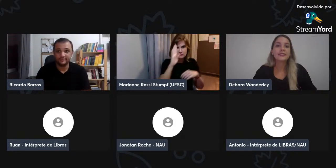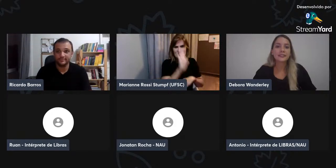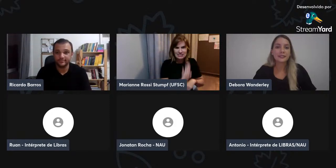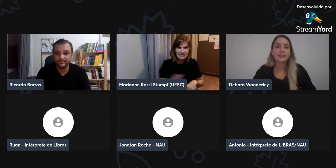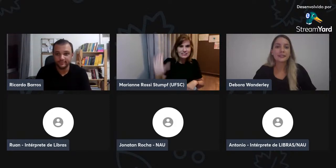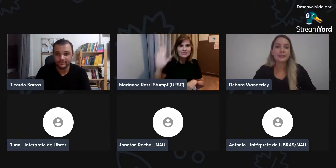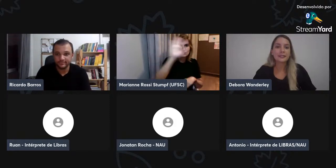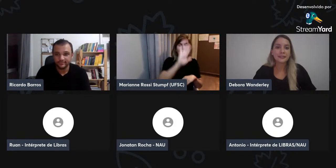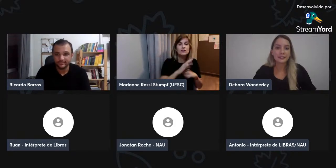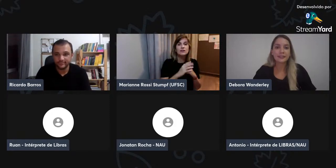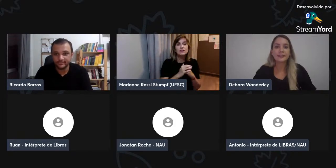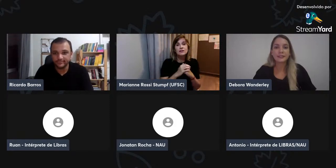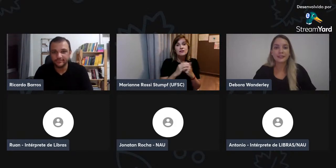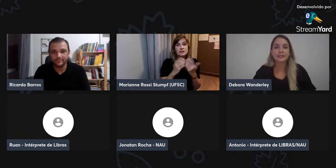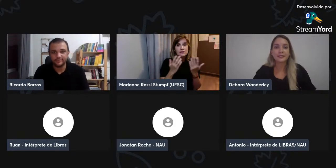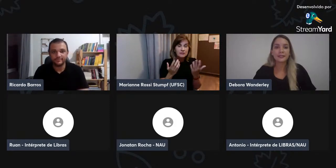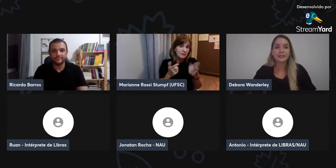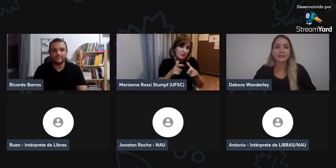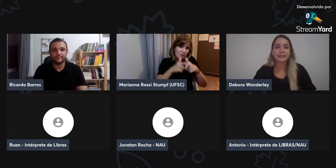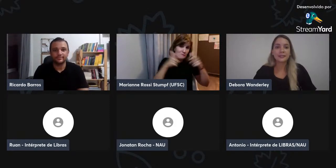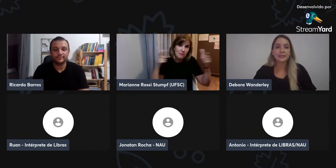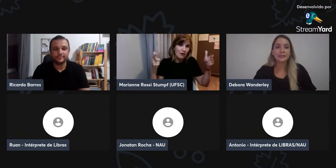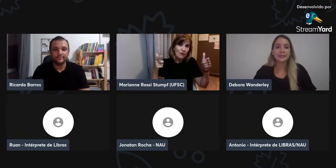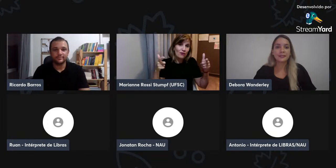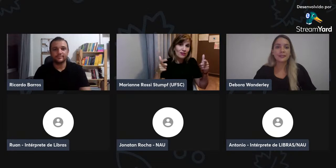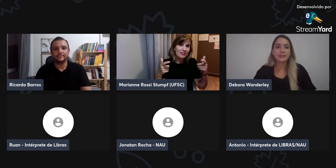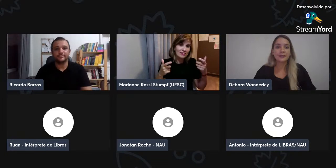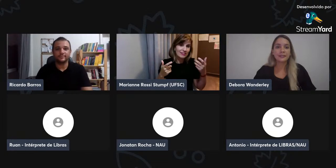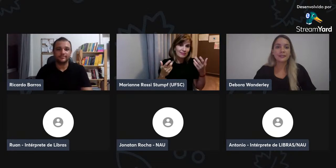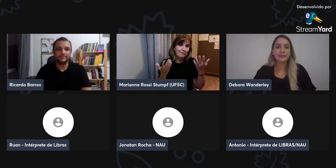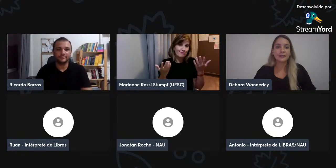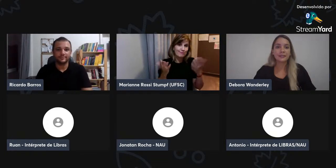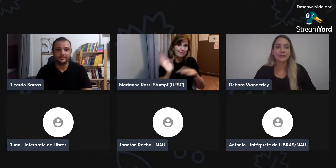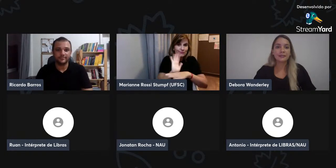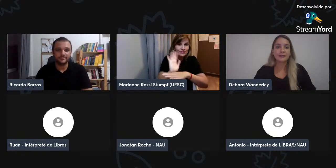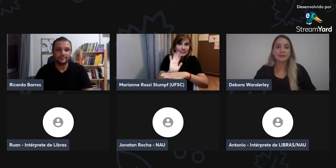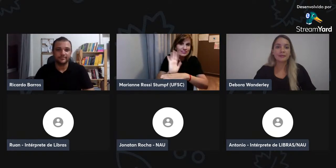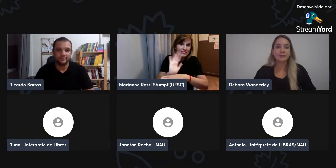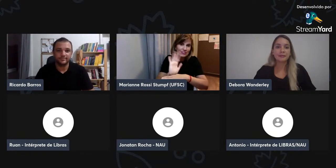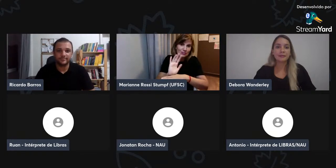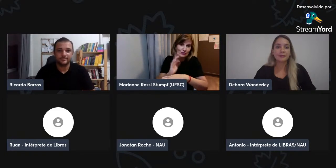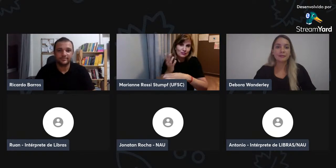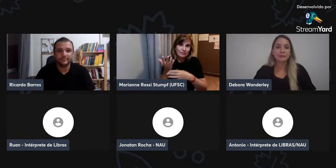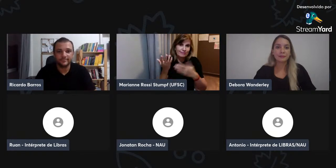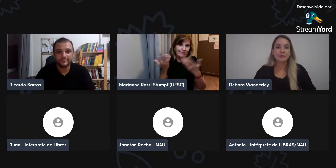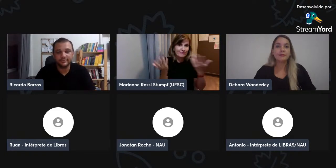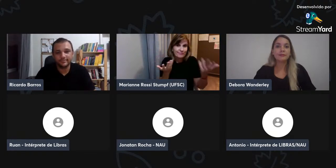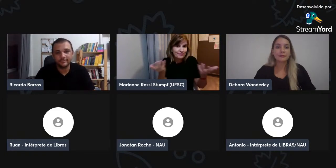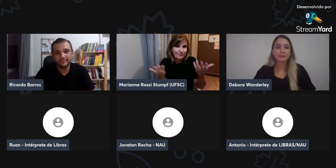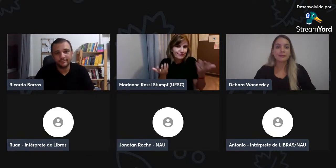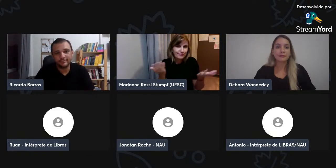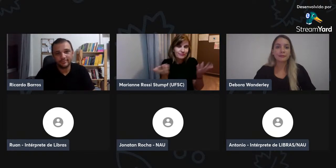ajudar a divulgar, né, justamente isso, né, em geral. Então, é preciso ampliar, assim,